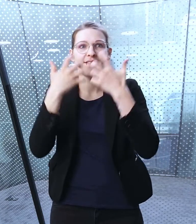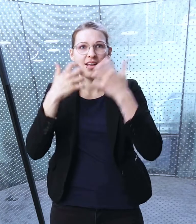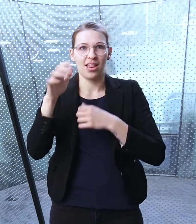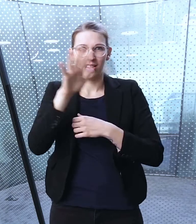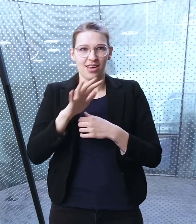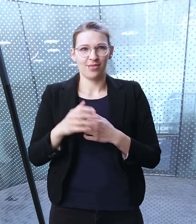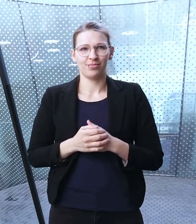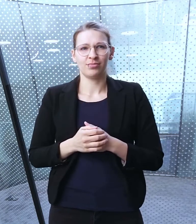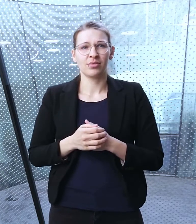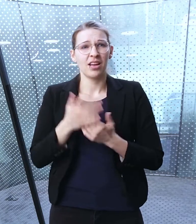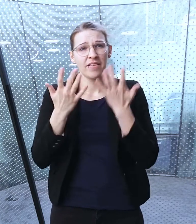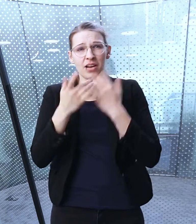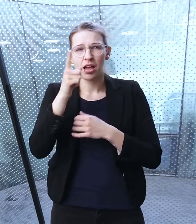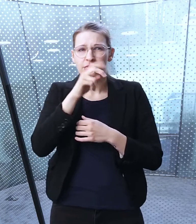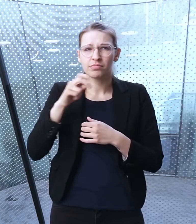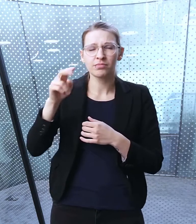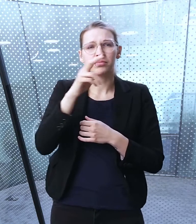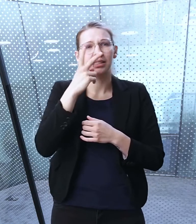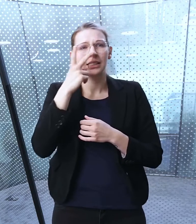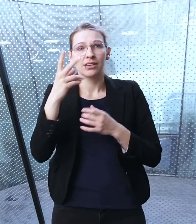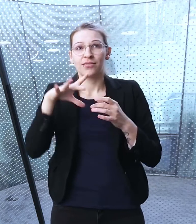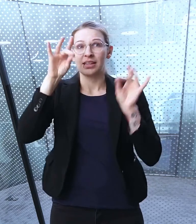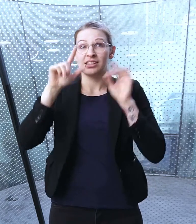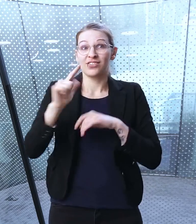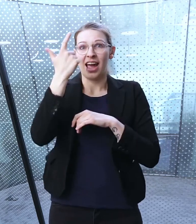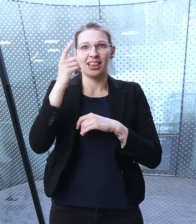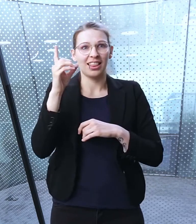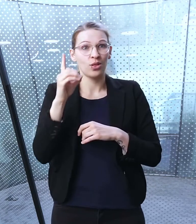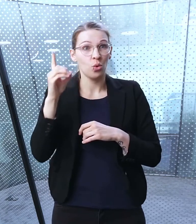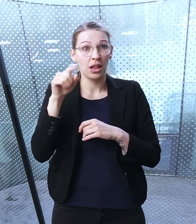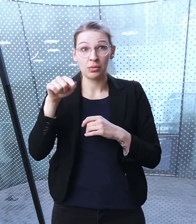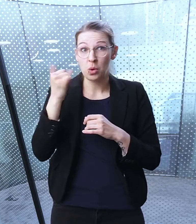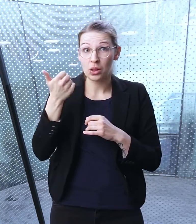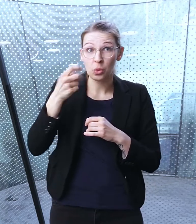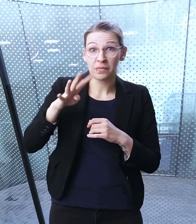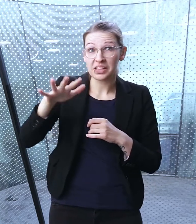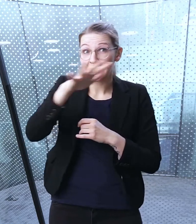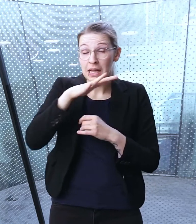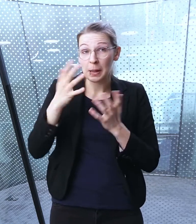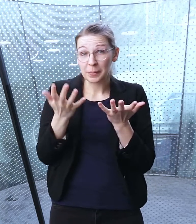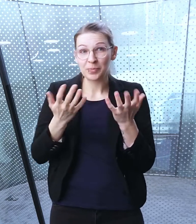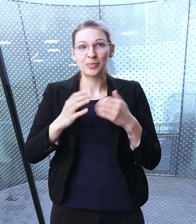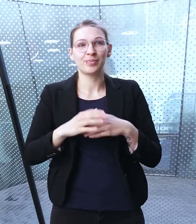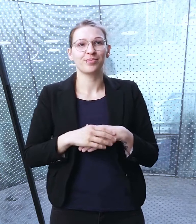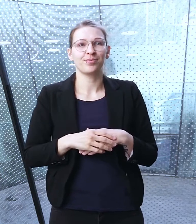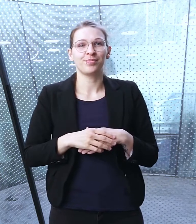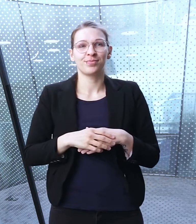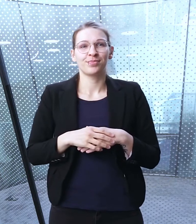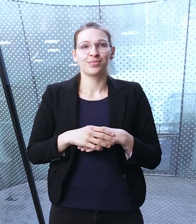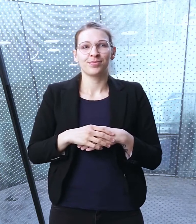Ländern der Erde gibt es sogar ganze versteinerte Wälder. Vielleicht entdecken Sie bei Ihrem Rundgang den zweiten Dendrolit